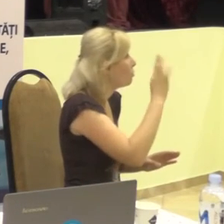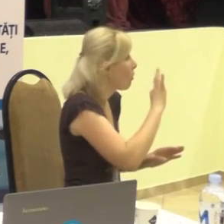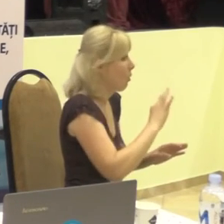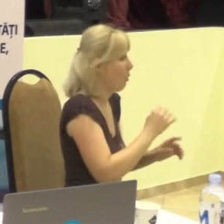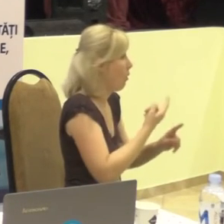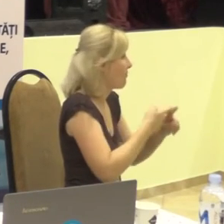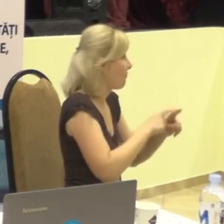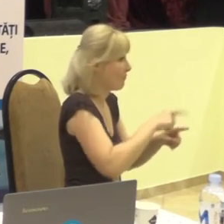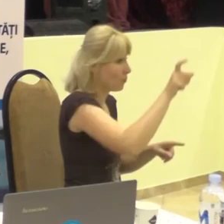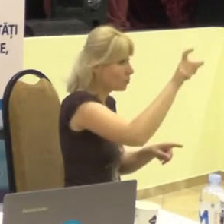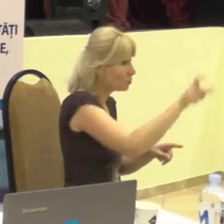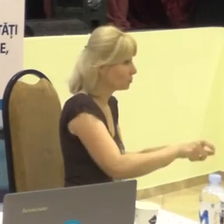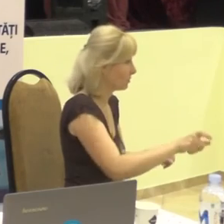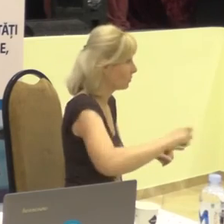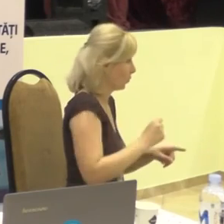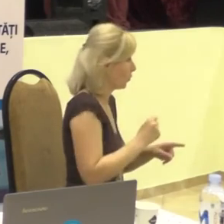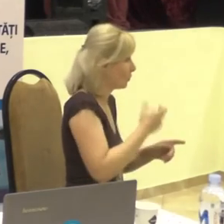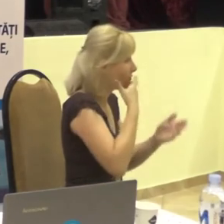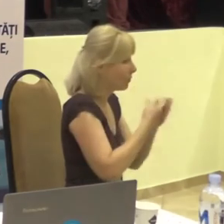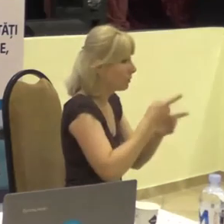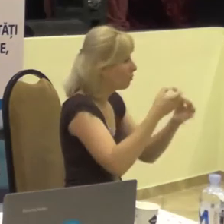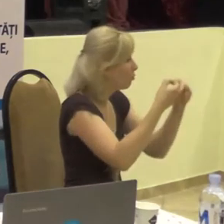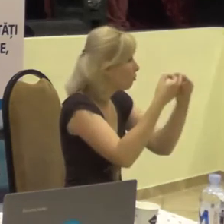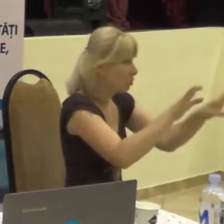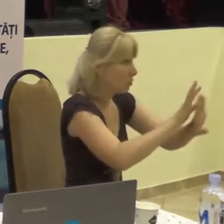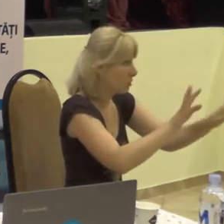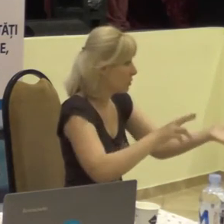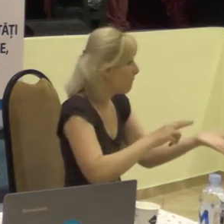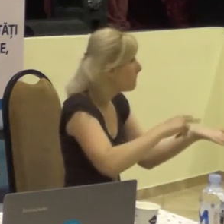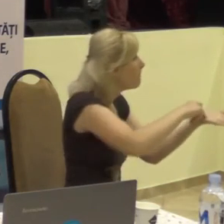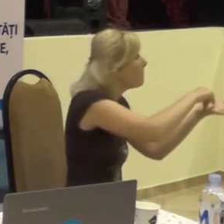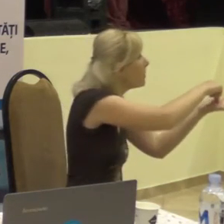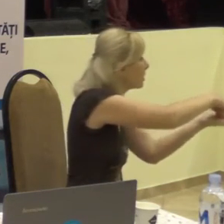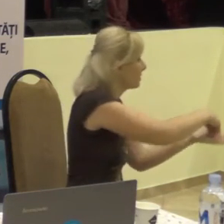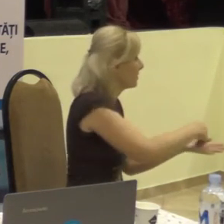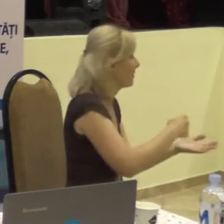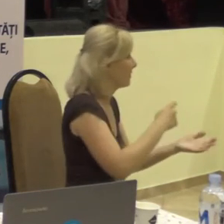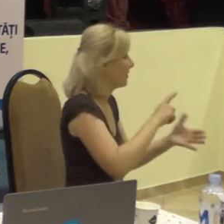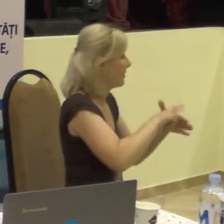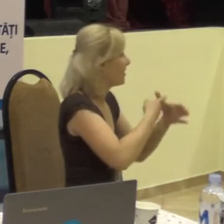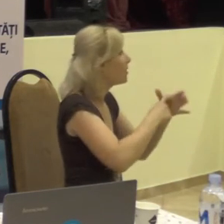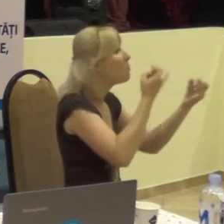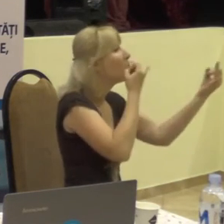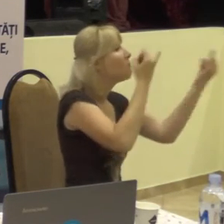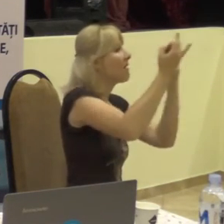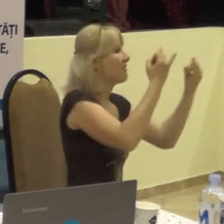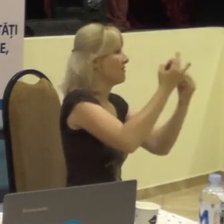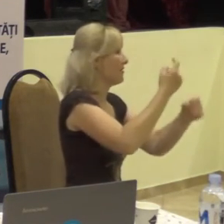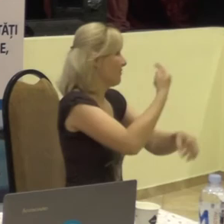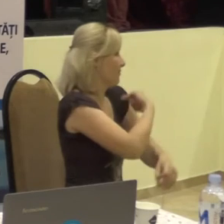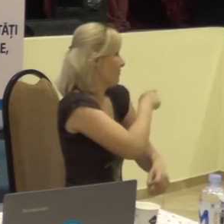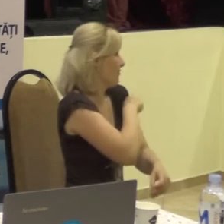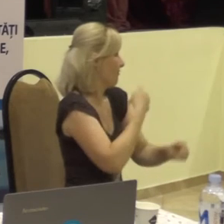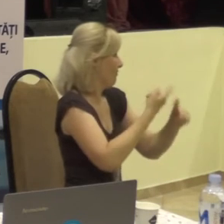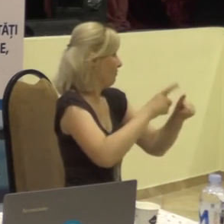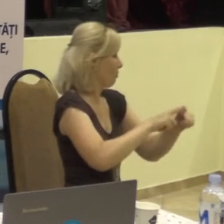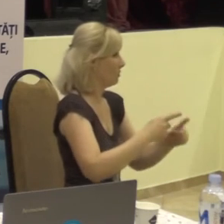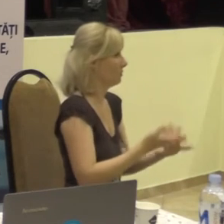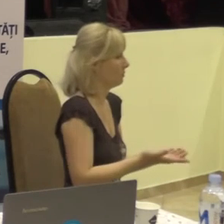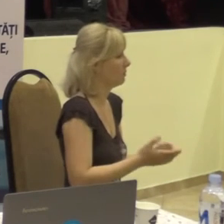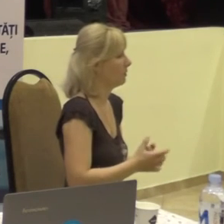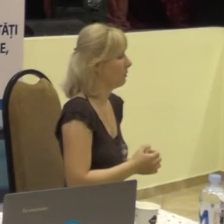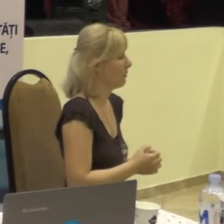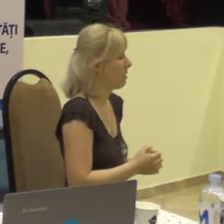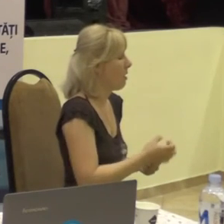vorbitor să intre în secția în care ea se află, vor să stăie de vorbă cu medicul. Până când